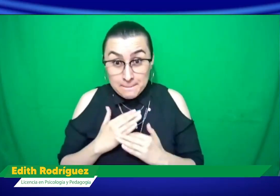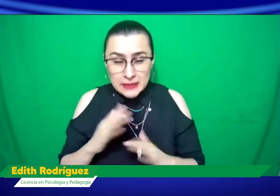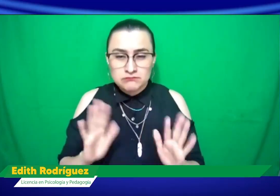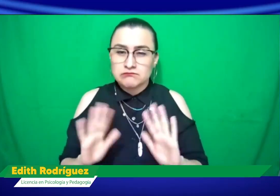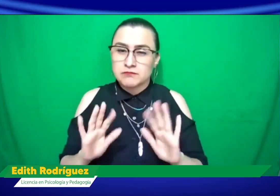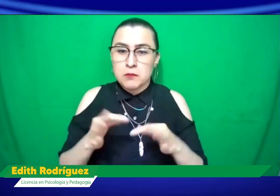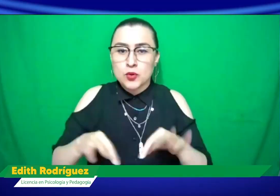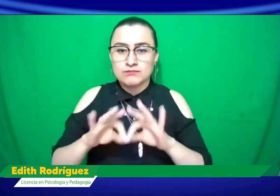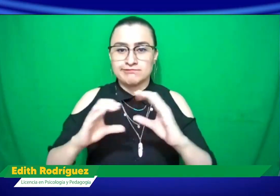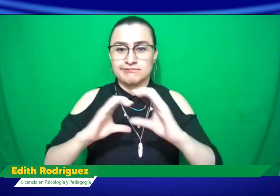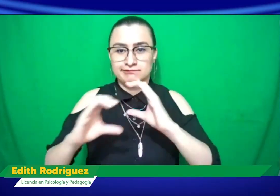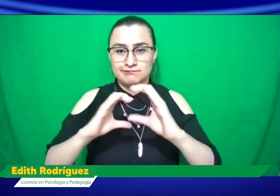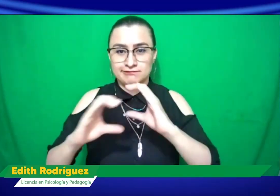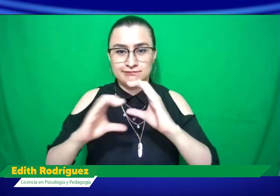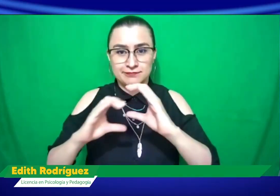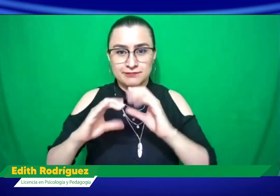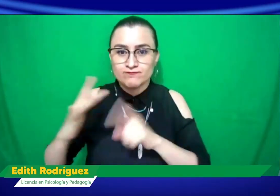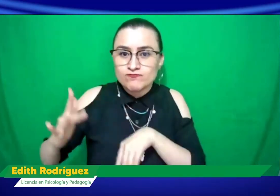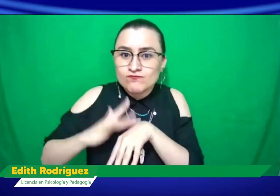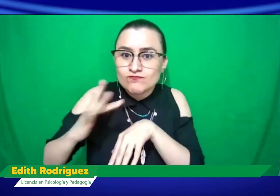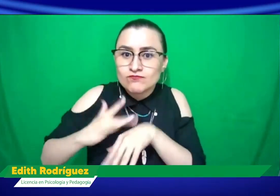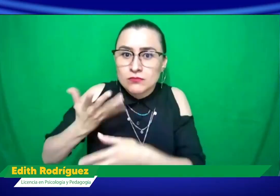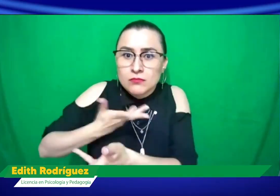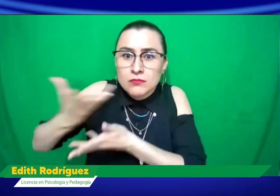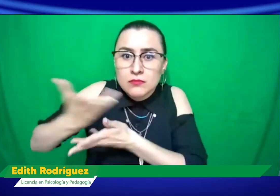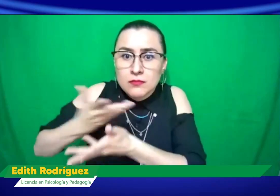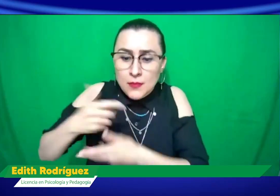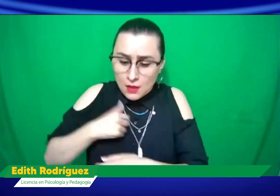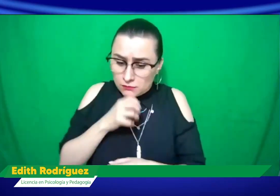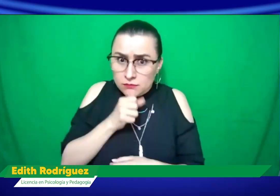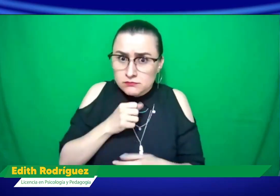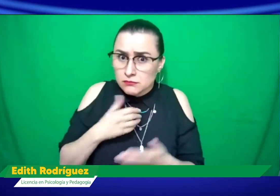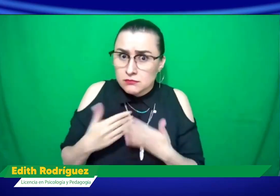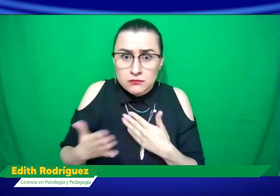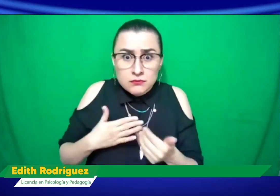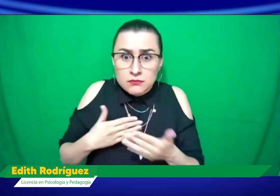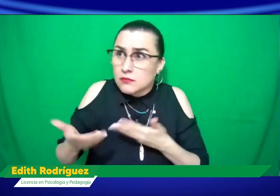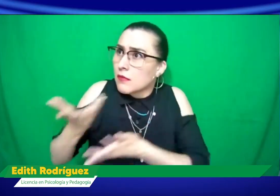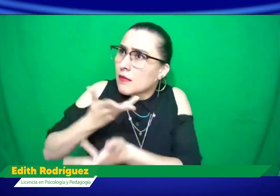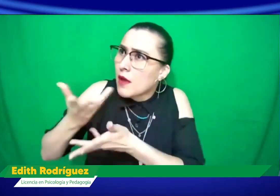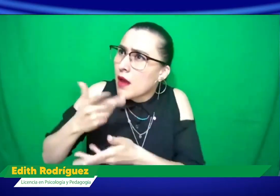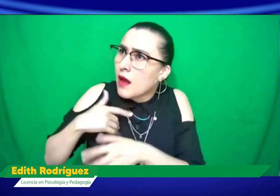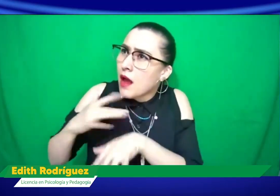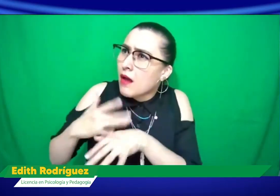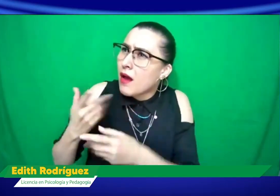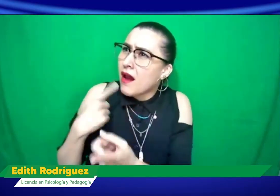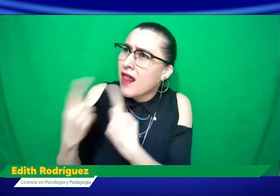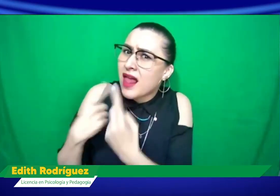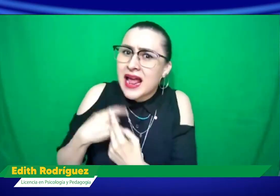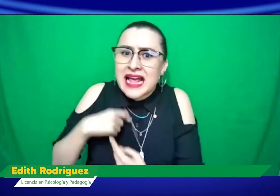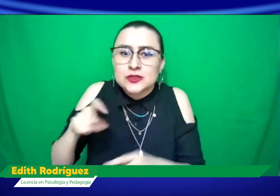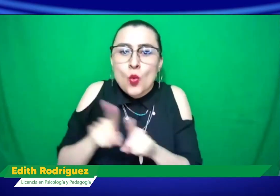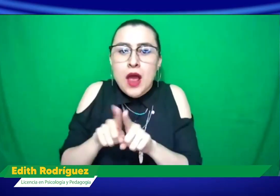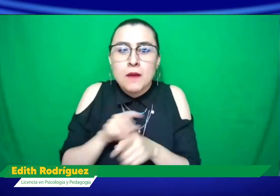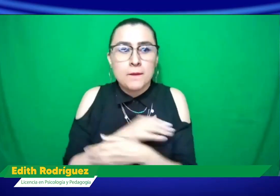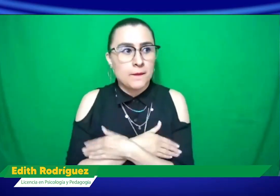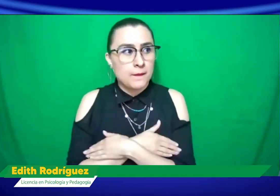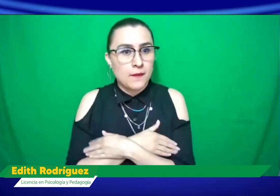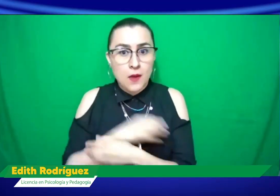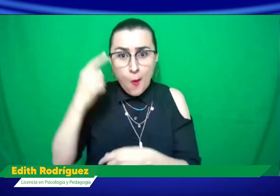con su familia. Entonces, es muy difícil la comunicación, el poder tener esa relación con el otro y que no importa que sea una persona mayor, pero